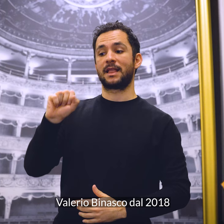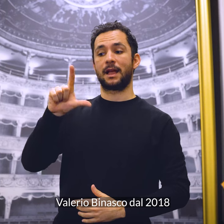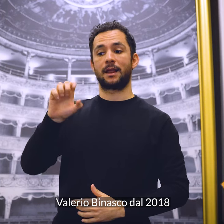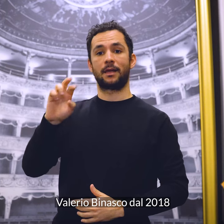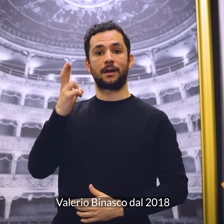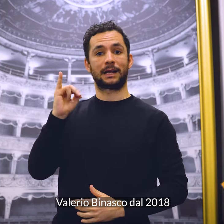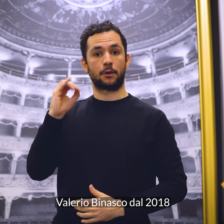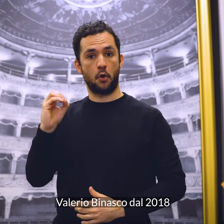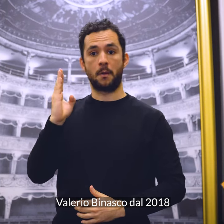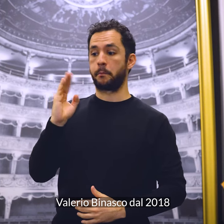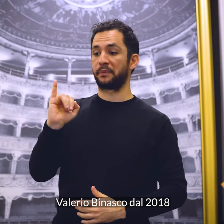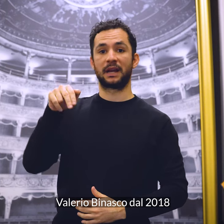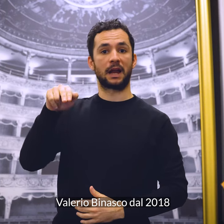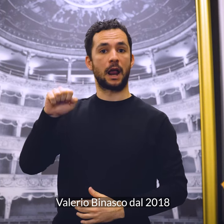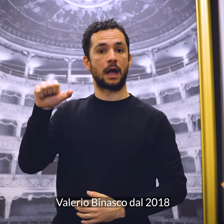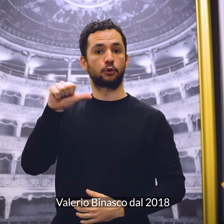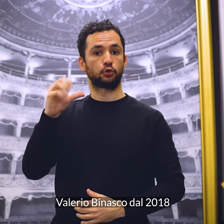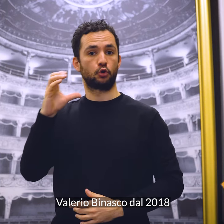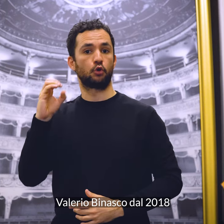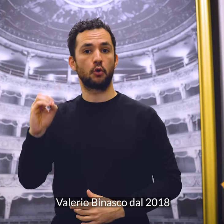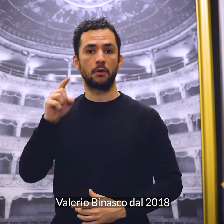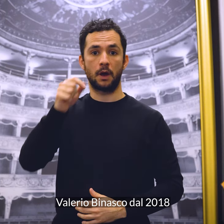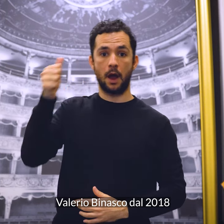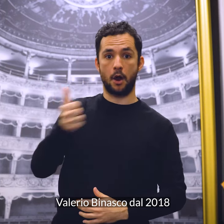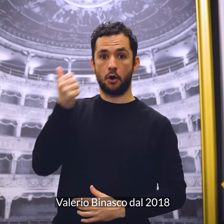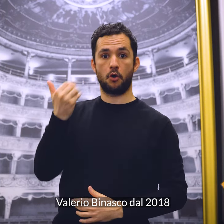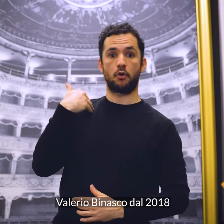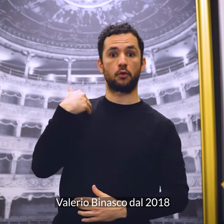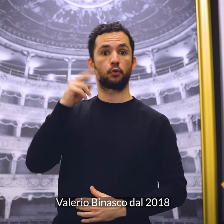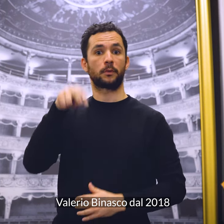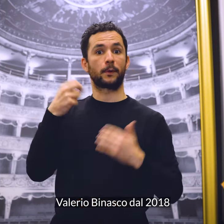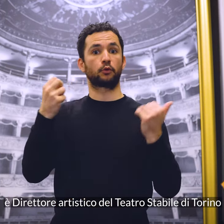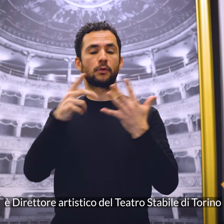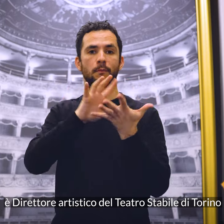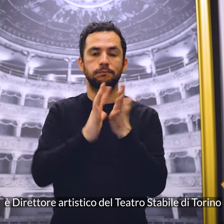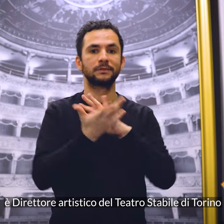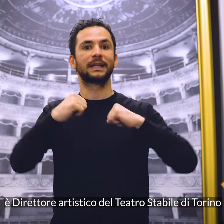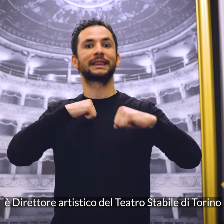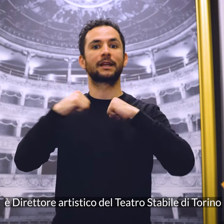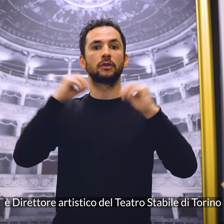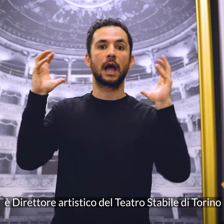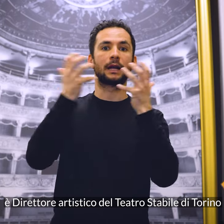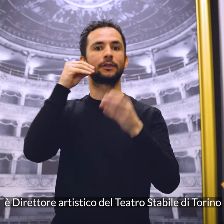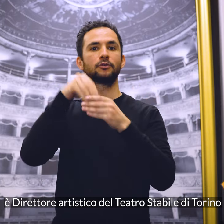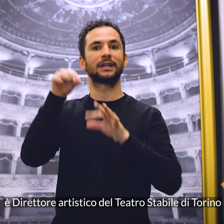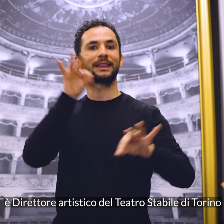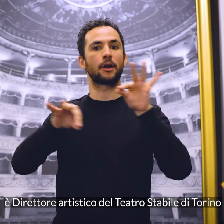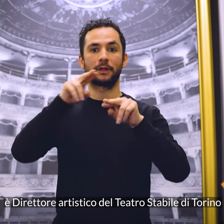Valerio Binasco, dal 2018, è direttore artistico del Teatro